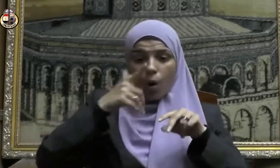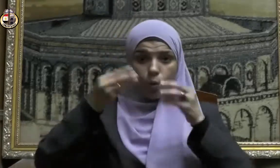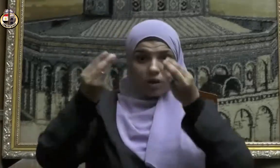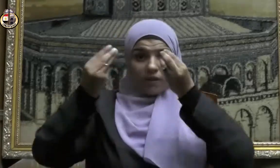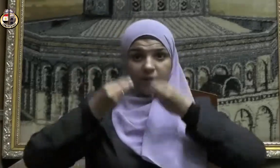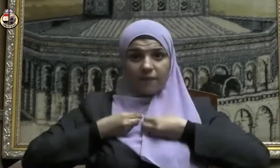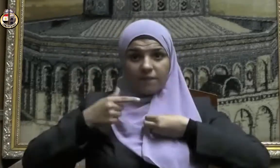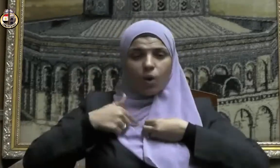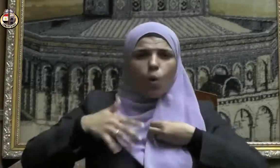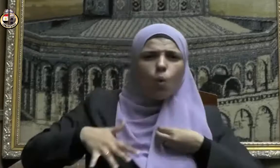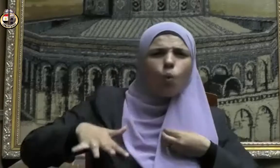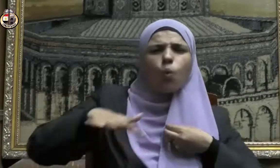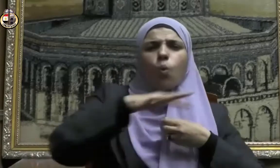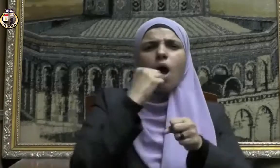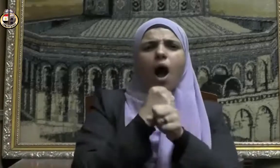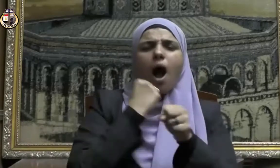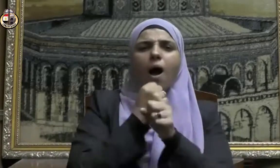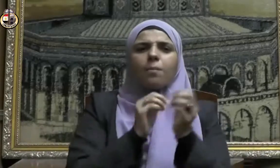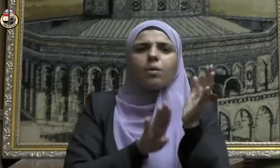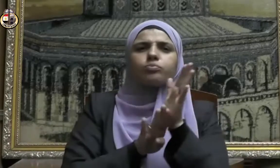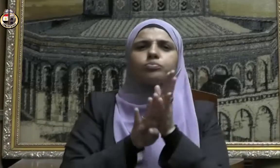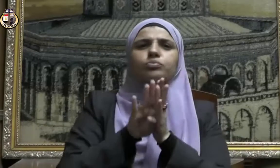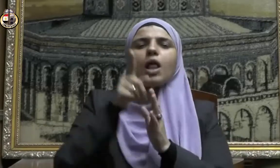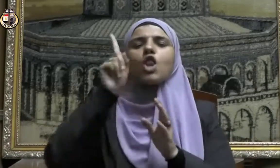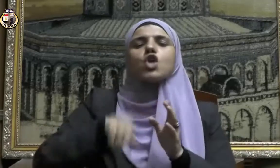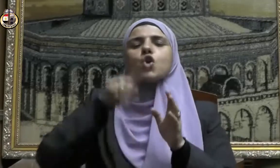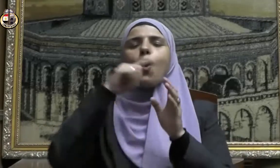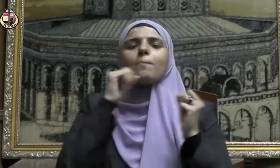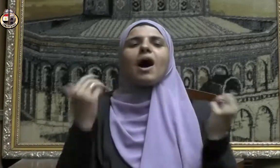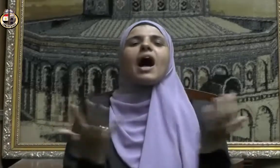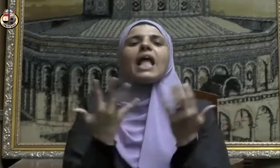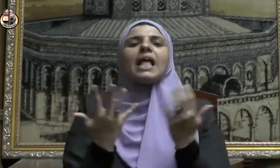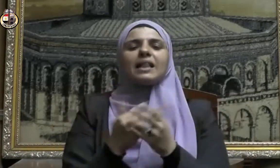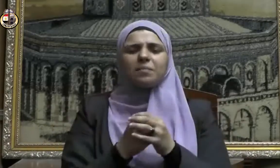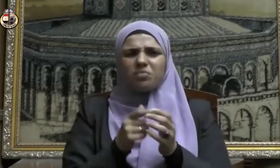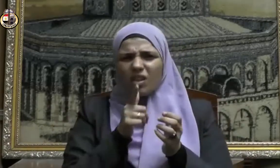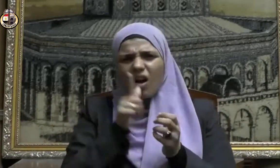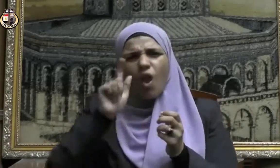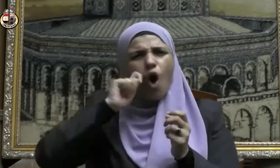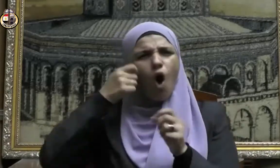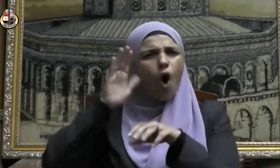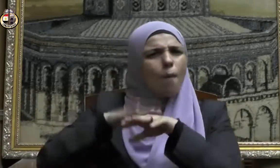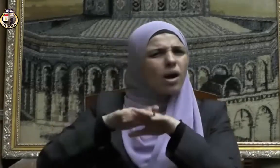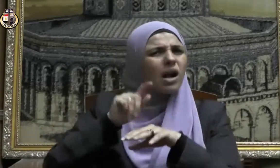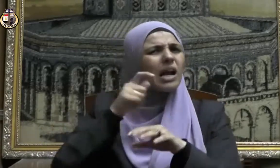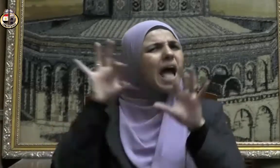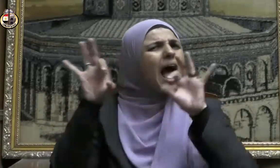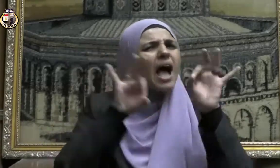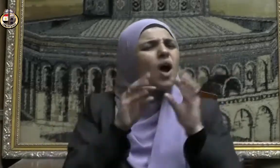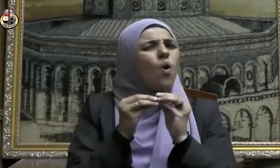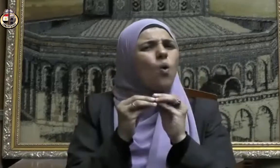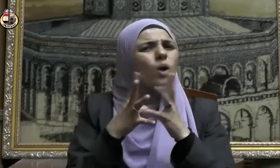لاتخذنا ذلك اليوم عيدا قال أي آية قال